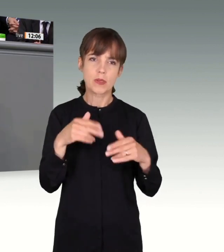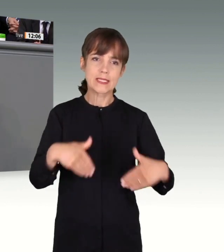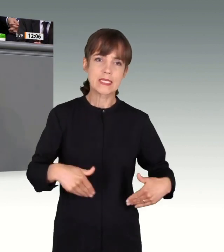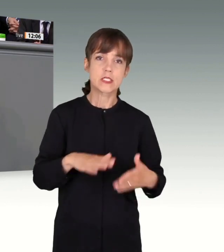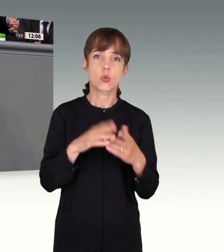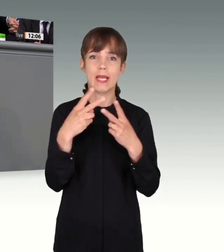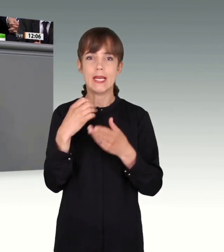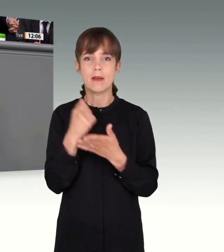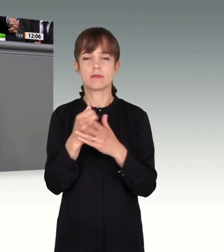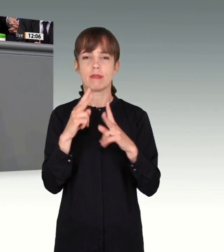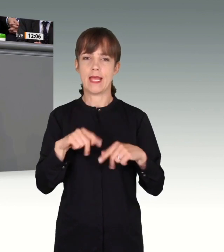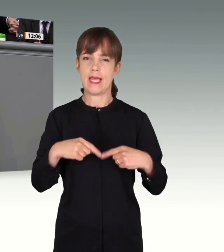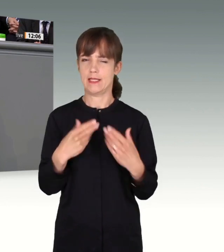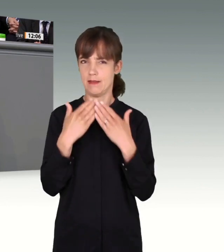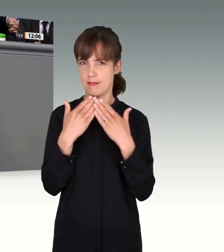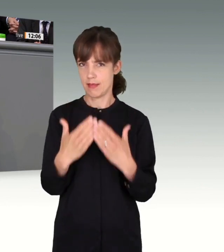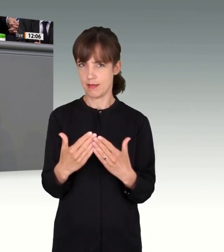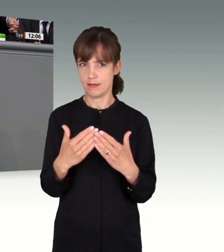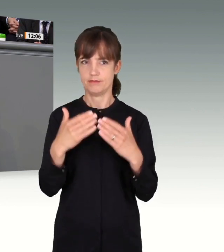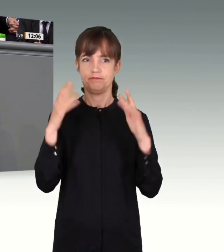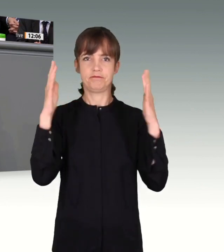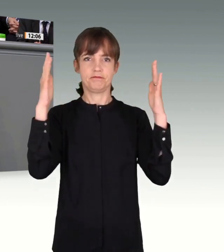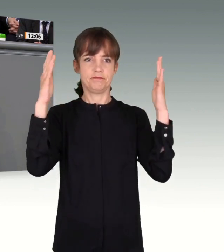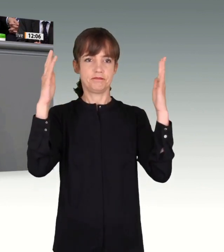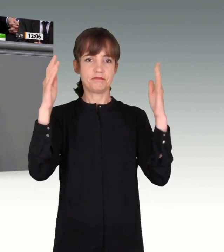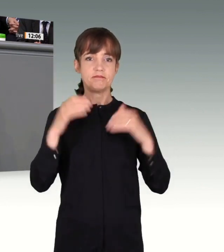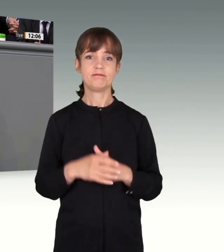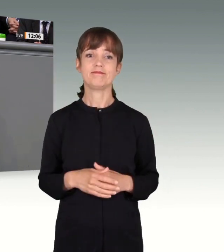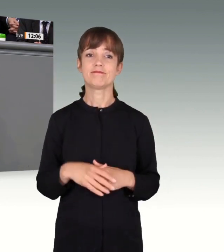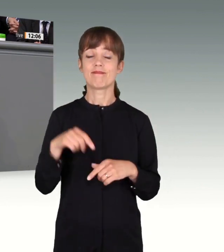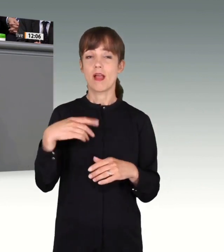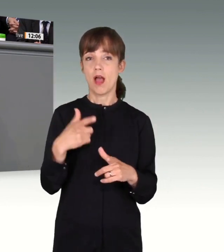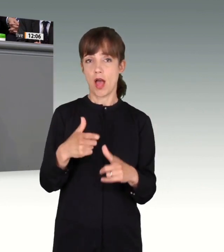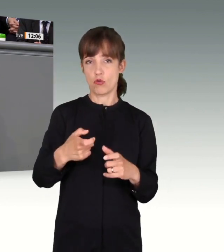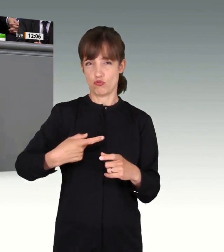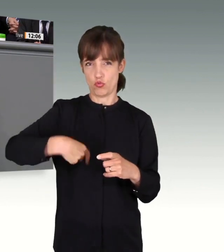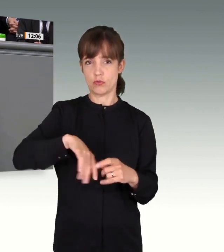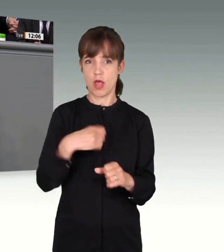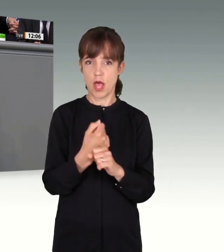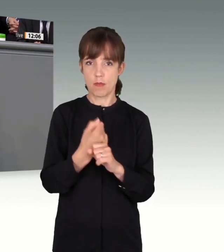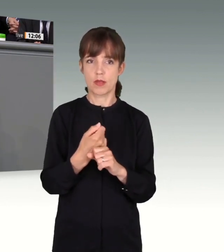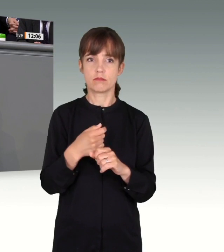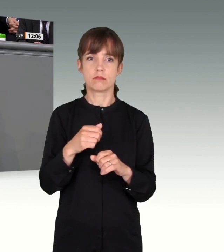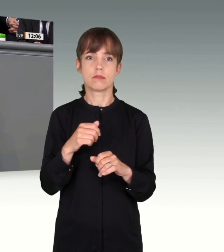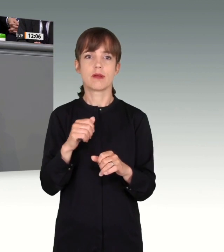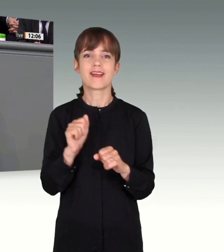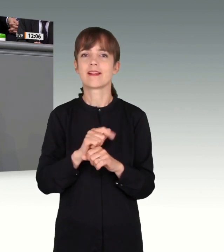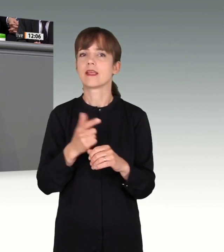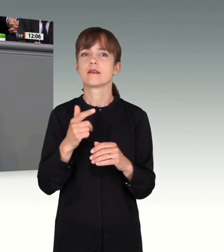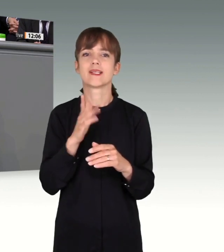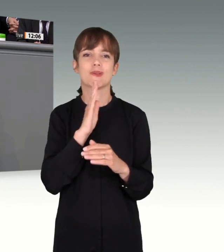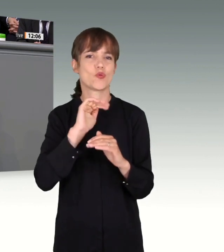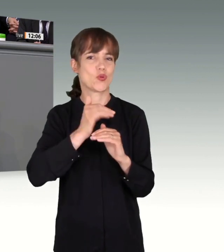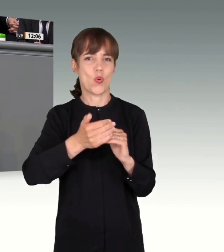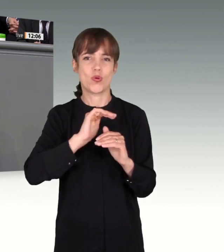quälende Fragen Antworten zu finden, besonders auf die Frage, wie es passieren konnte, dass ein Polizei bekannter Krimineller